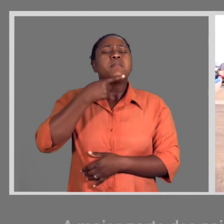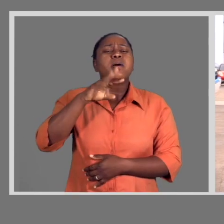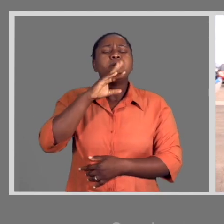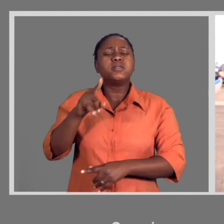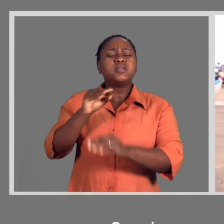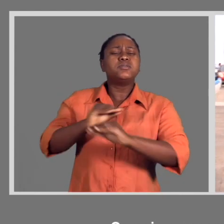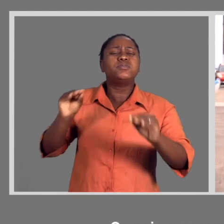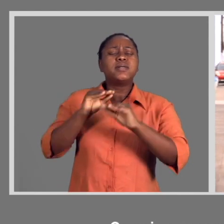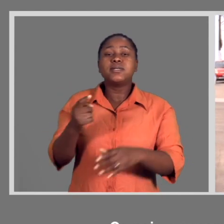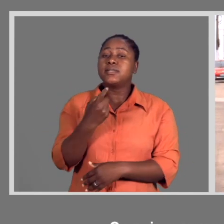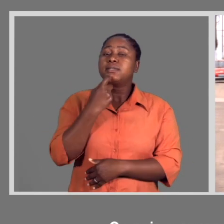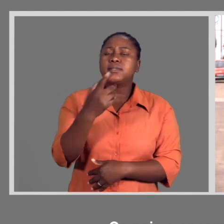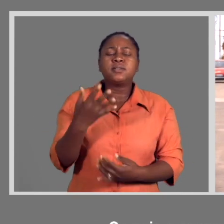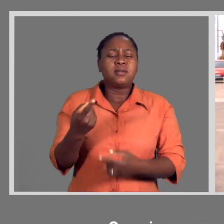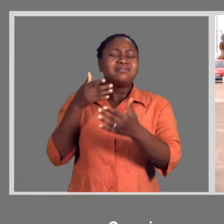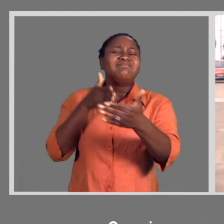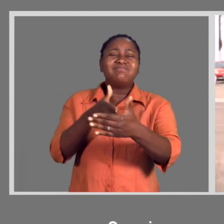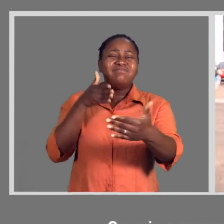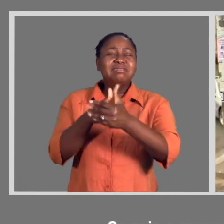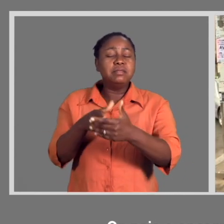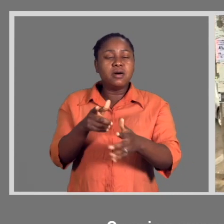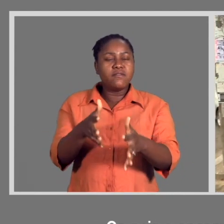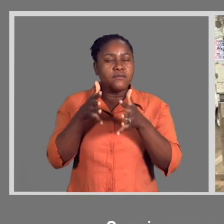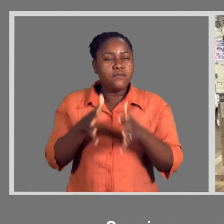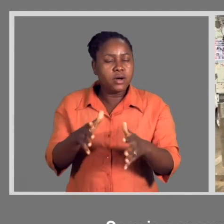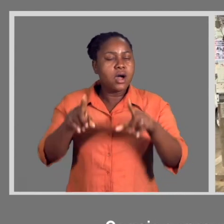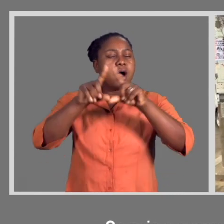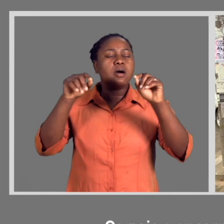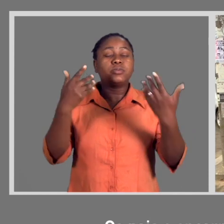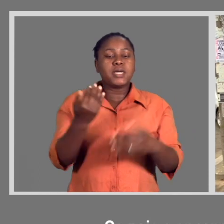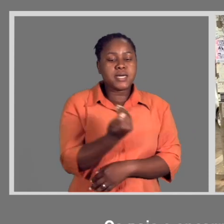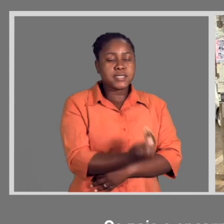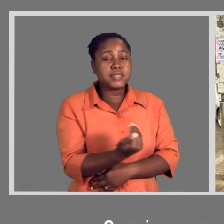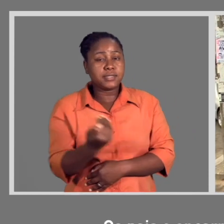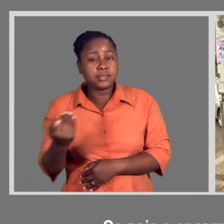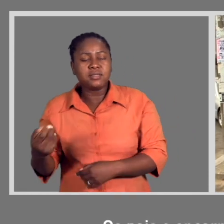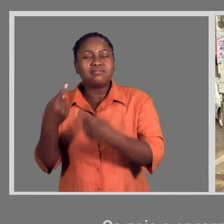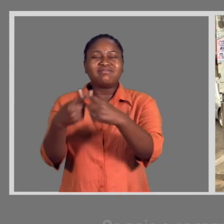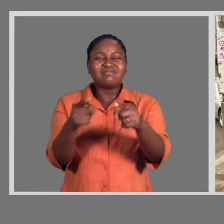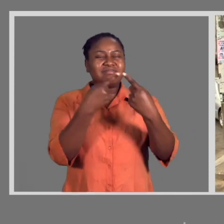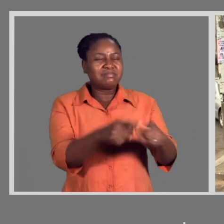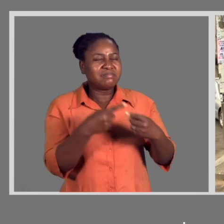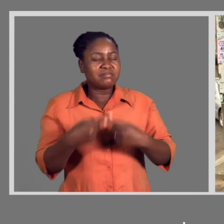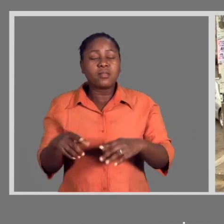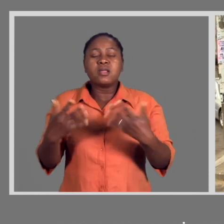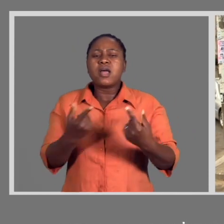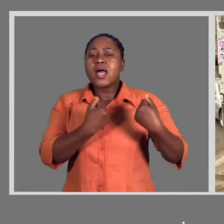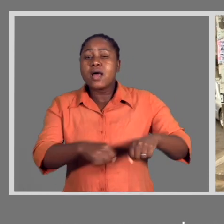Os pais e encarregados de educação dizem ter limitações para encontrar formas diversificadas para ocupar as crianças e